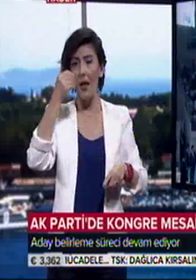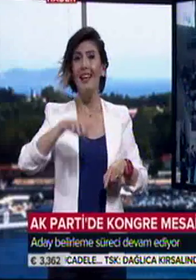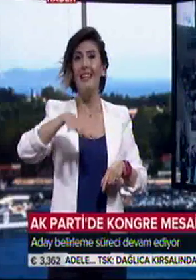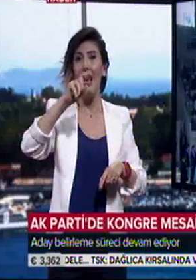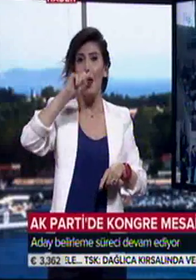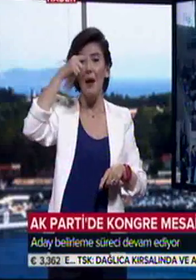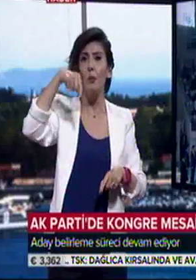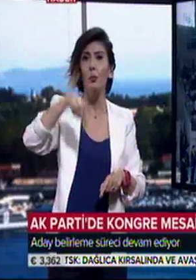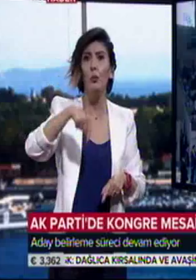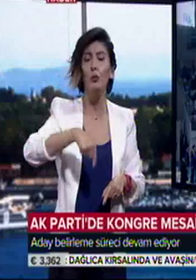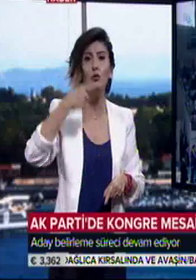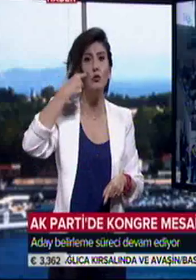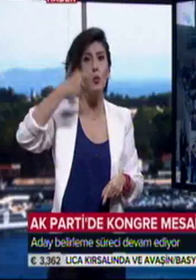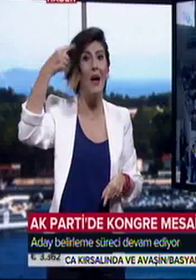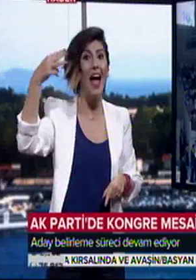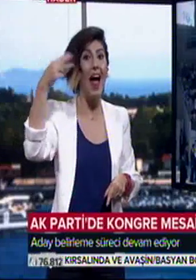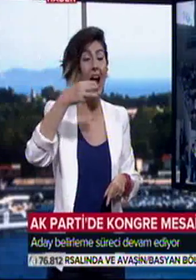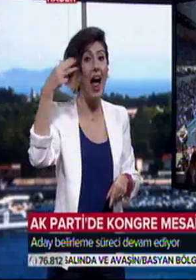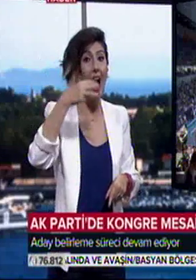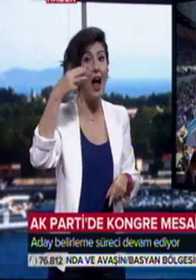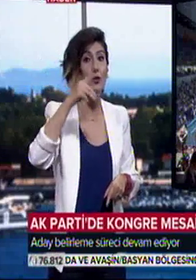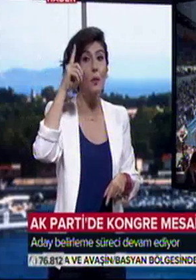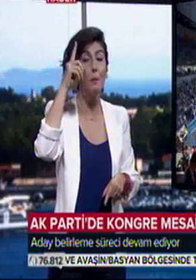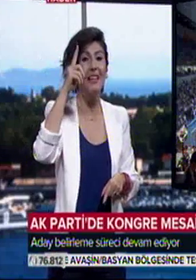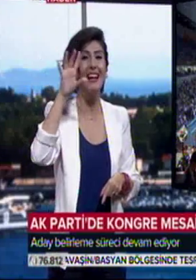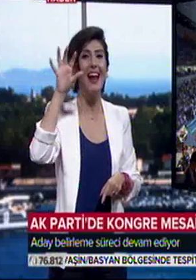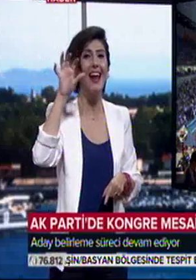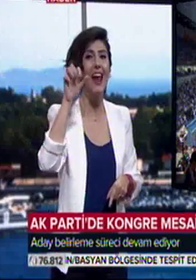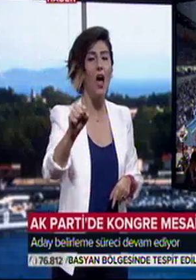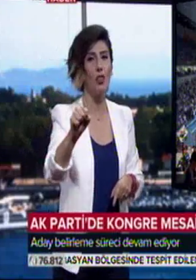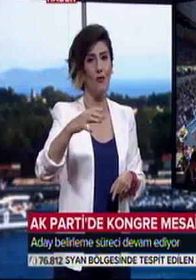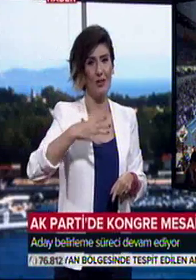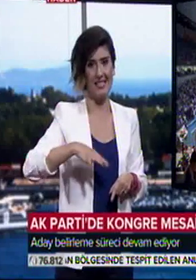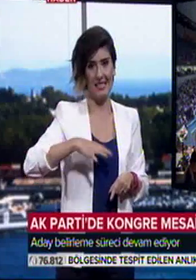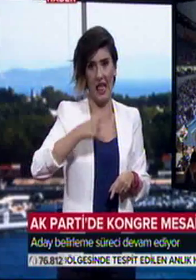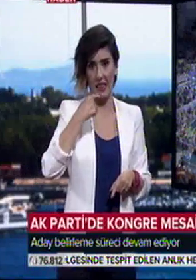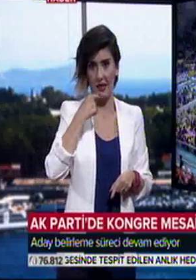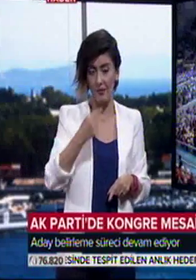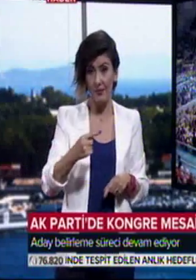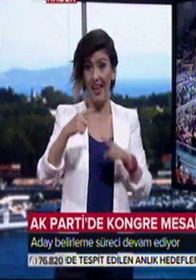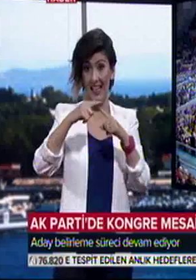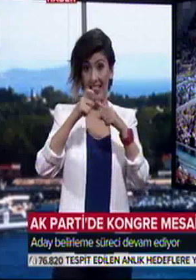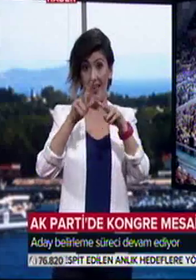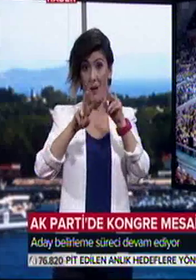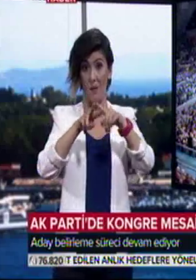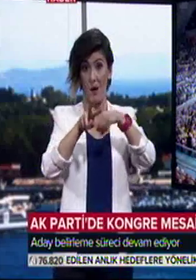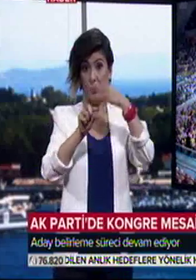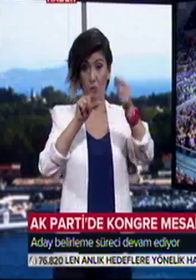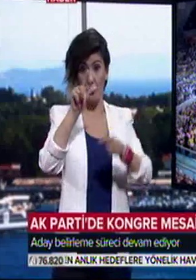Cumhurbaşkanı Recep Tayyip Erdoğan'dan bir randevu talep edildi. Temayi yoklamaları sonucu ve yeni